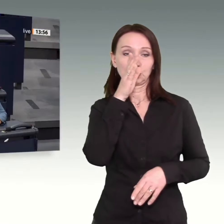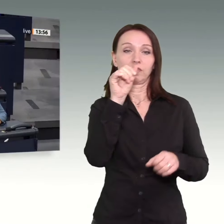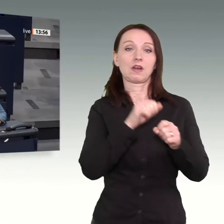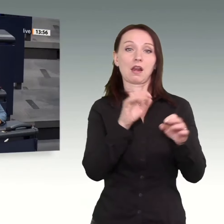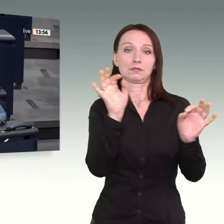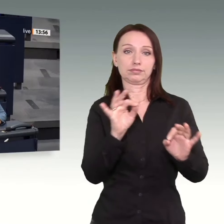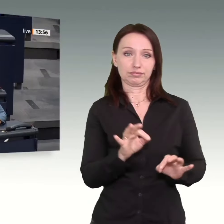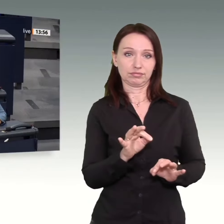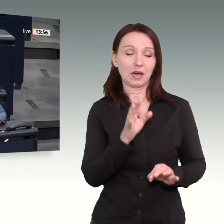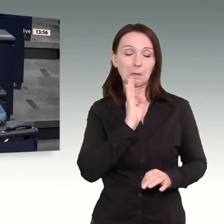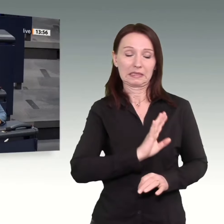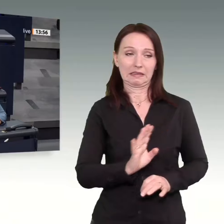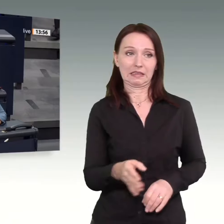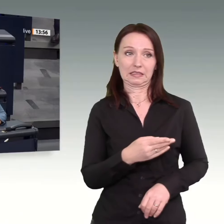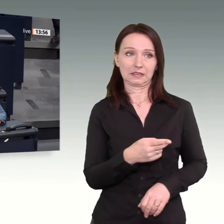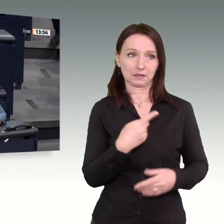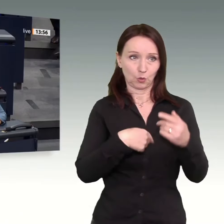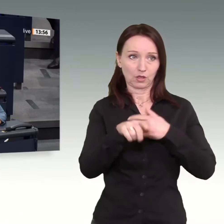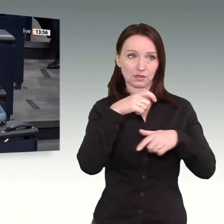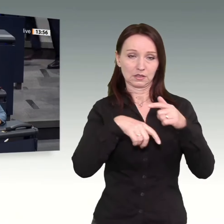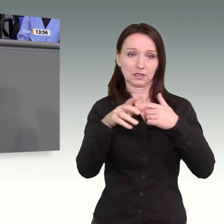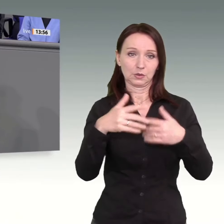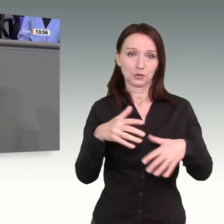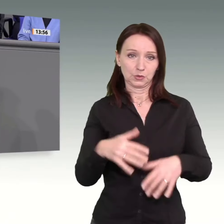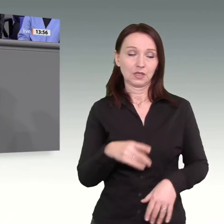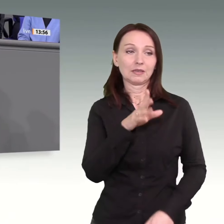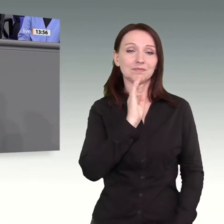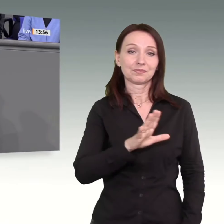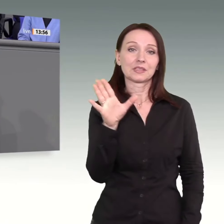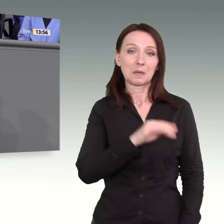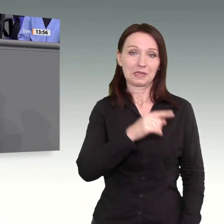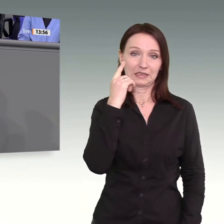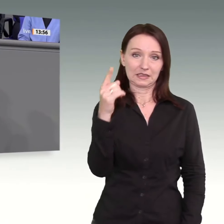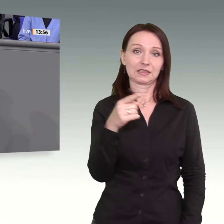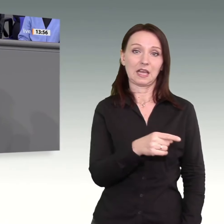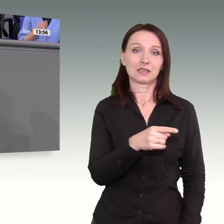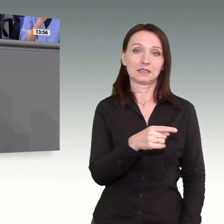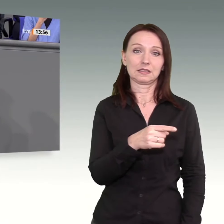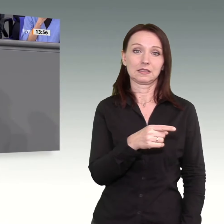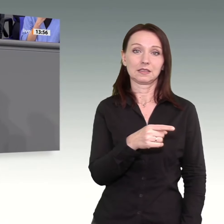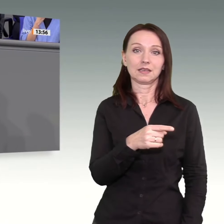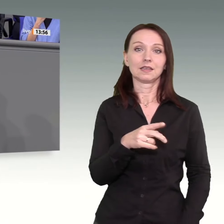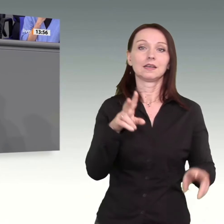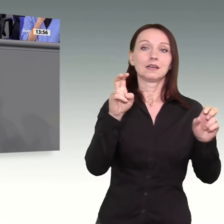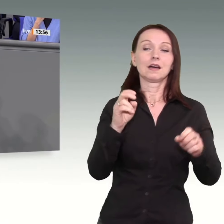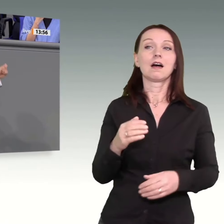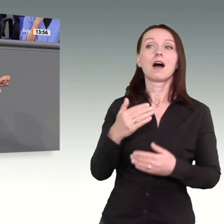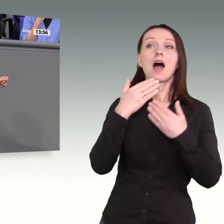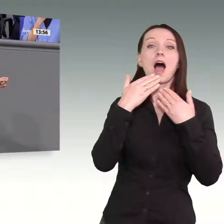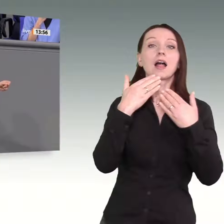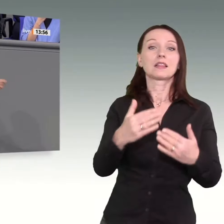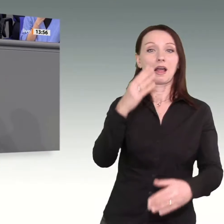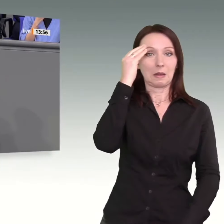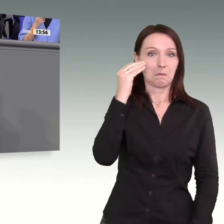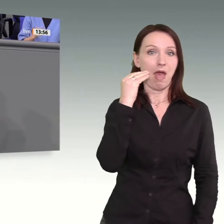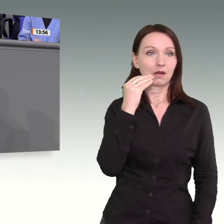in diesem Land sitzen. Denken Sie daran, dass genauso schnell wie aus Danke Merkel, Danke Ampel